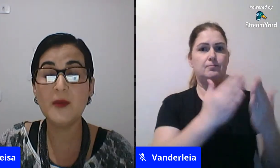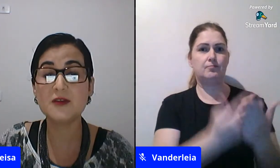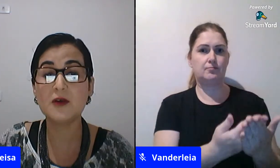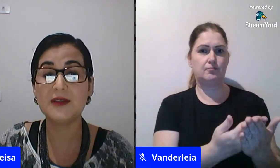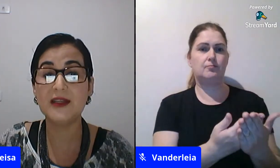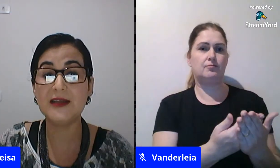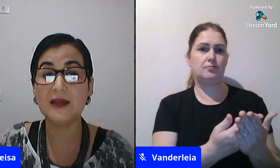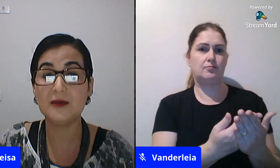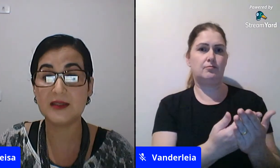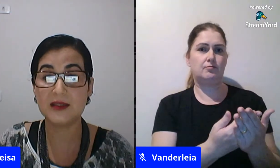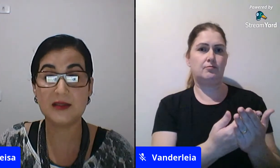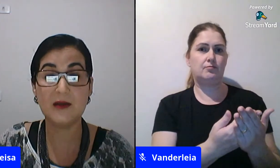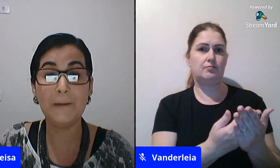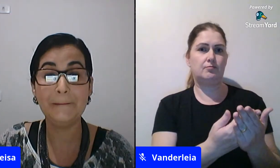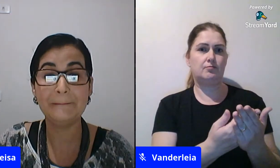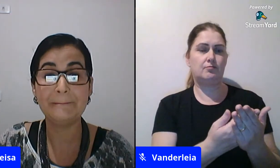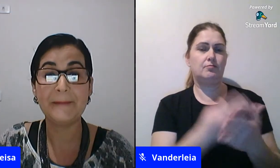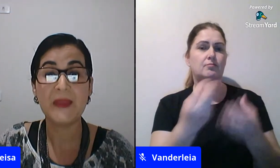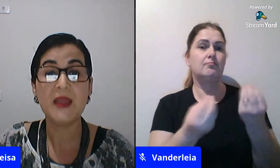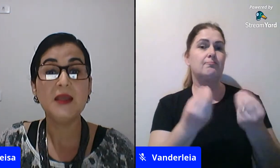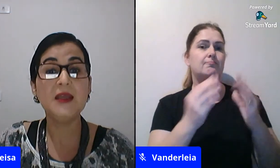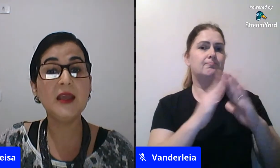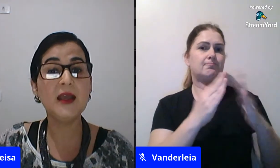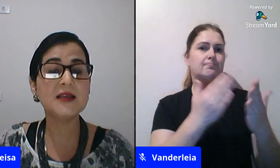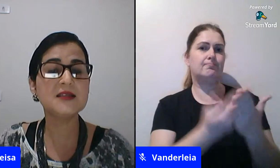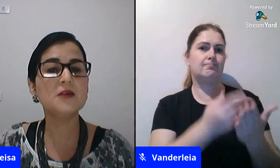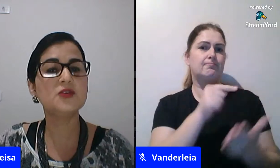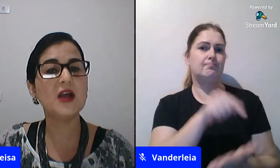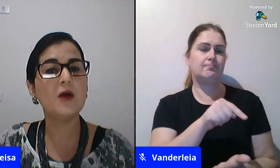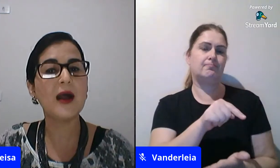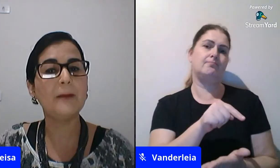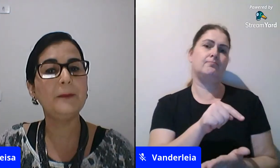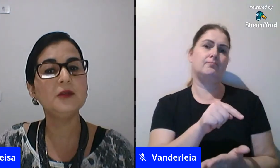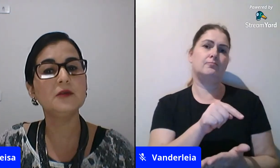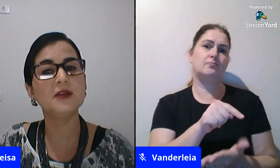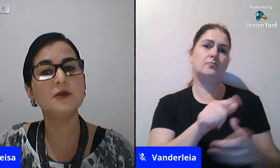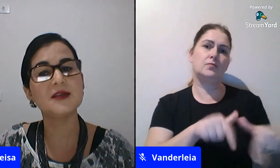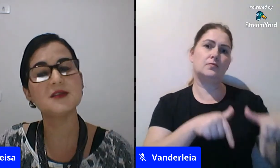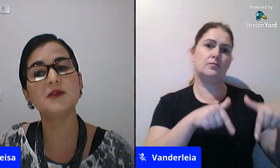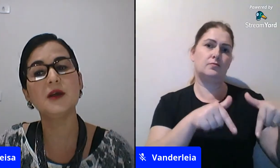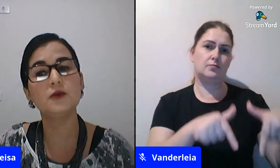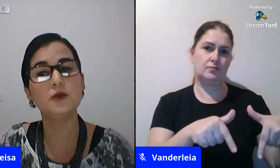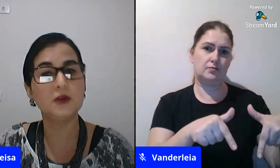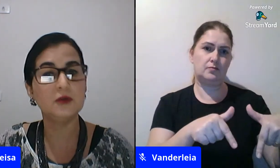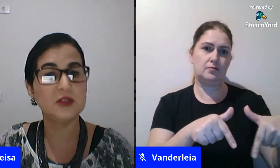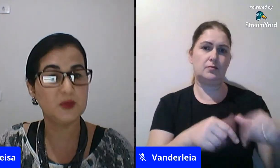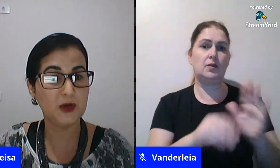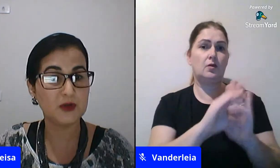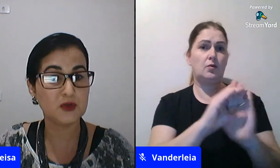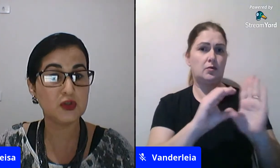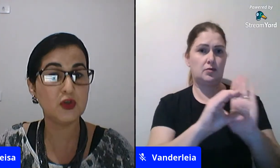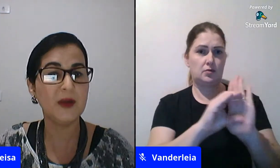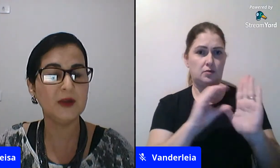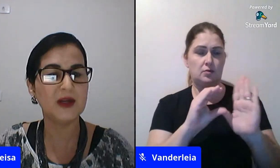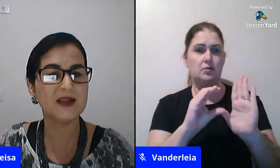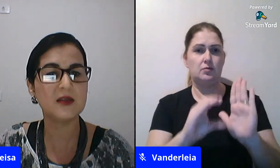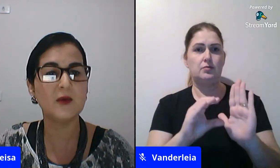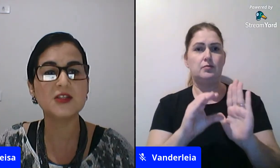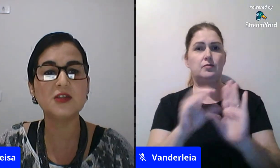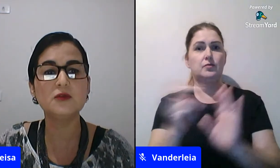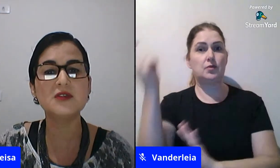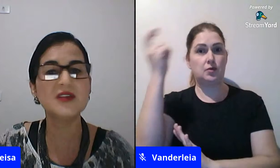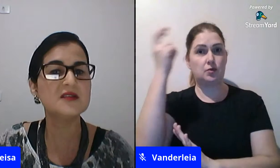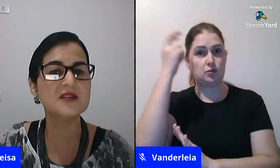Como a escola tem lidado com essa questão? Em relação já ao capítulo da educação da cultura e do desporto, sobre a